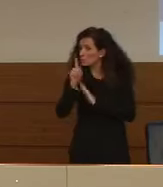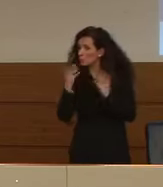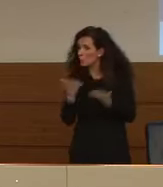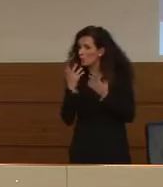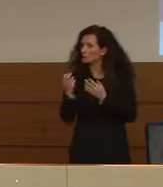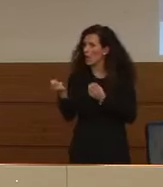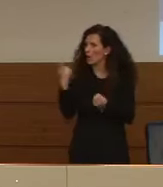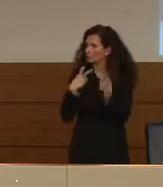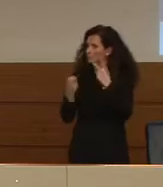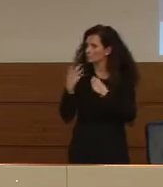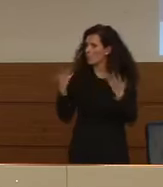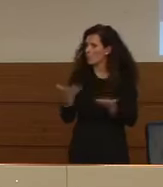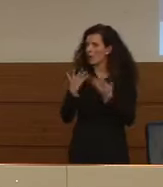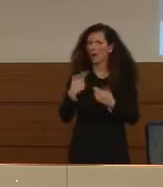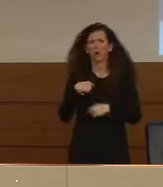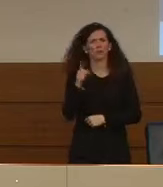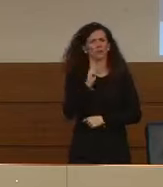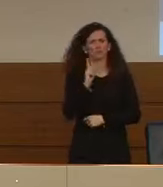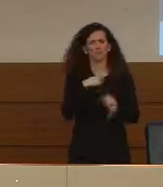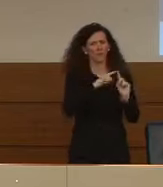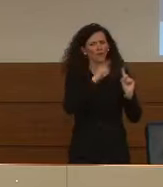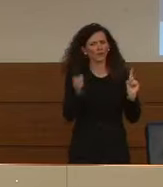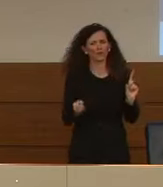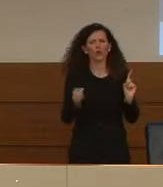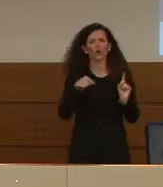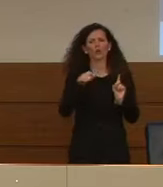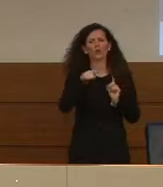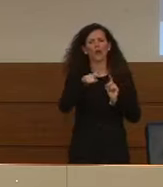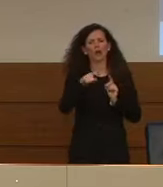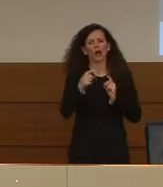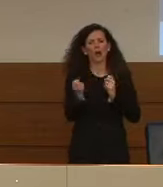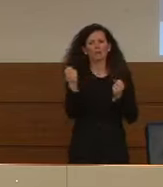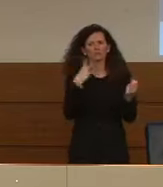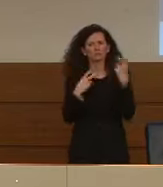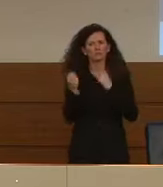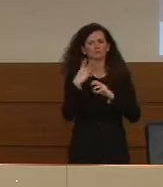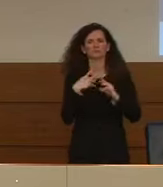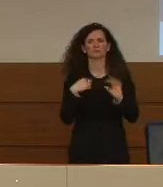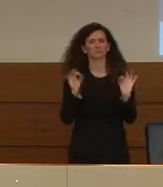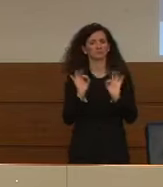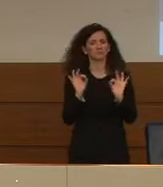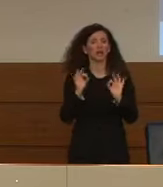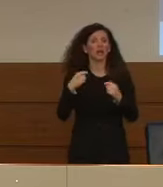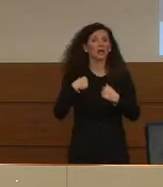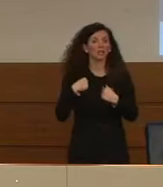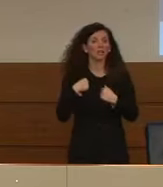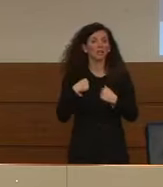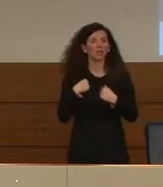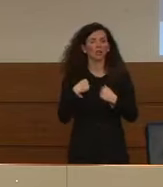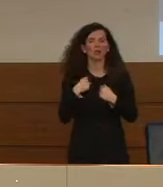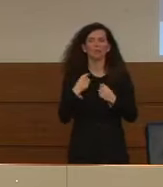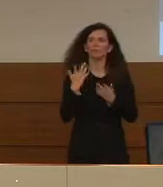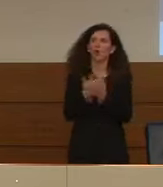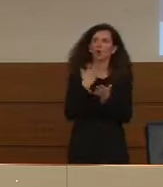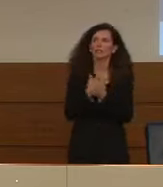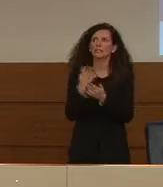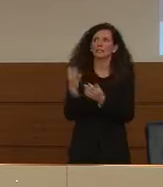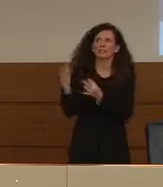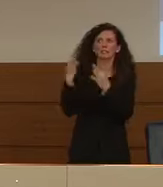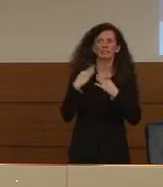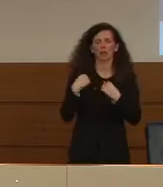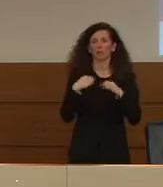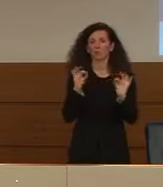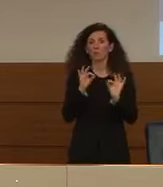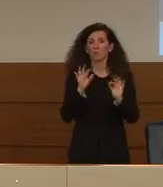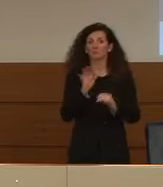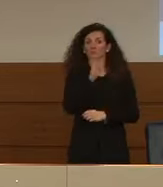segnalano casi di... A me non sono venuti, io non sono venuto a conoscenza di casi ma da quello che